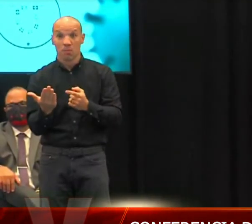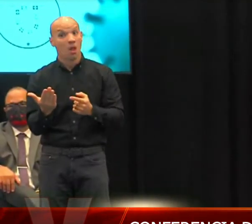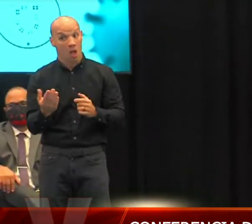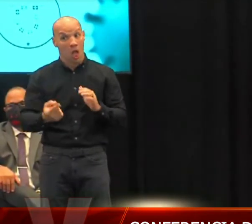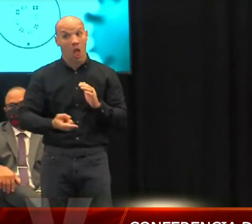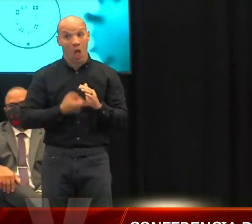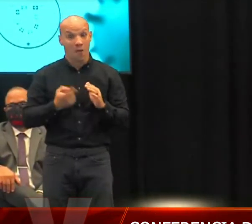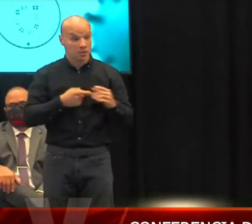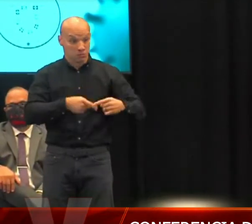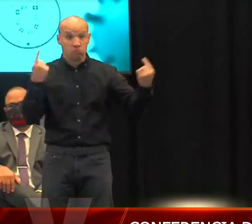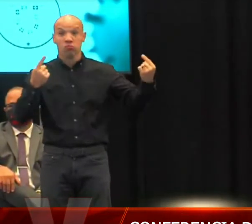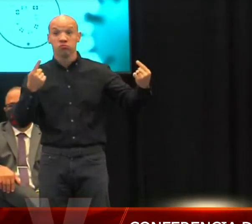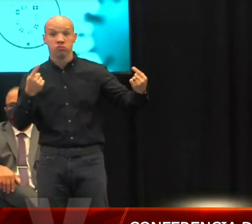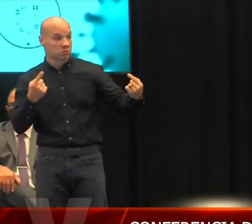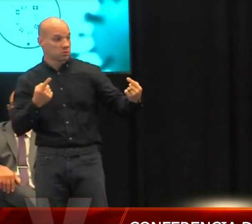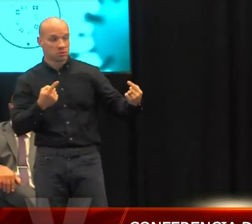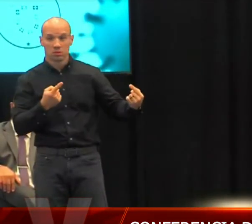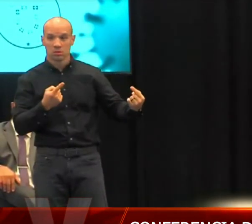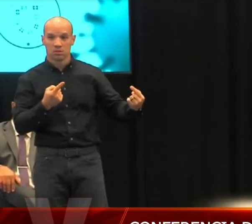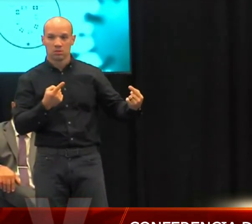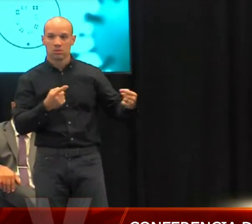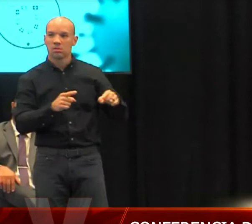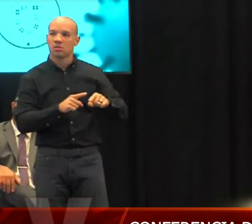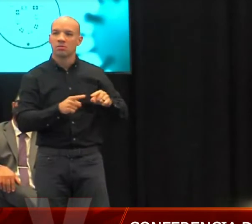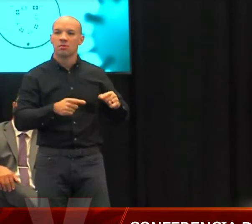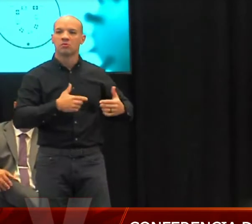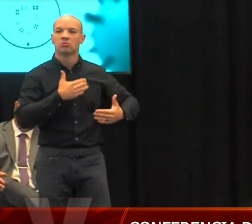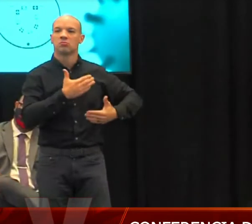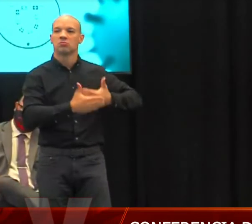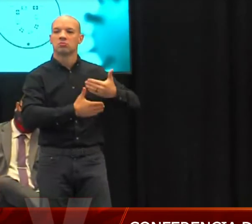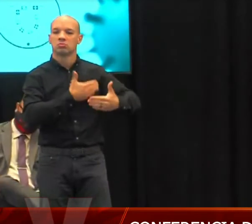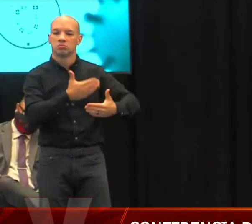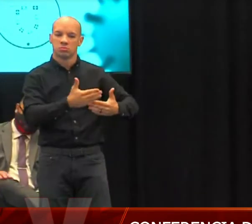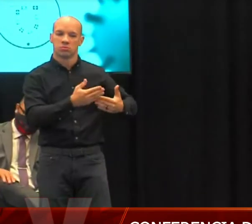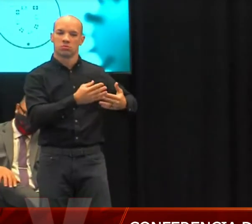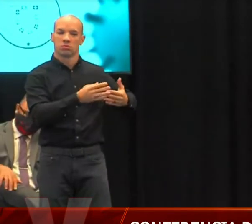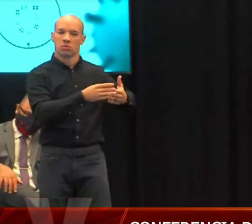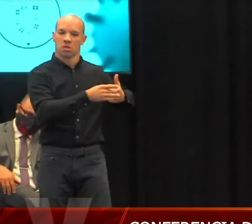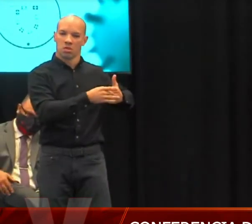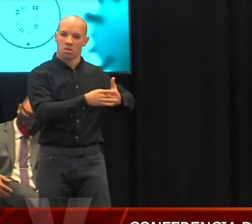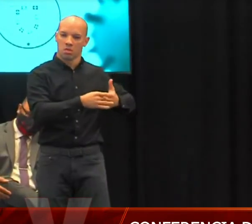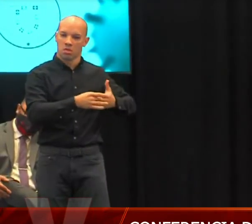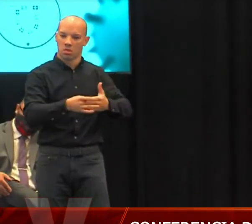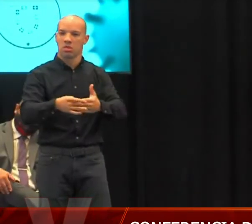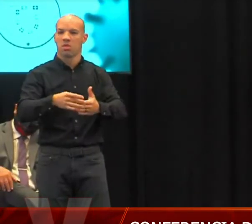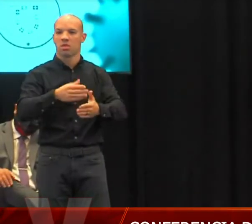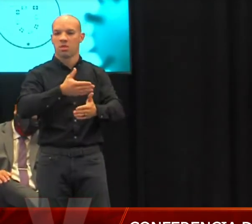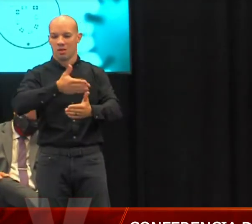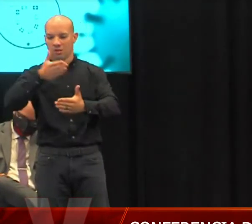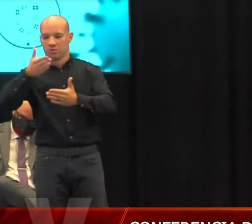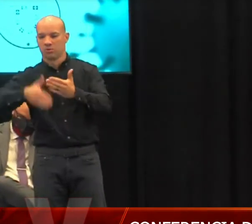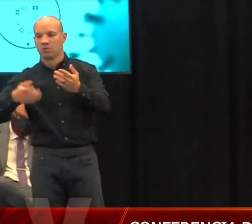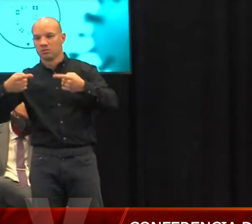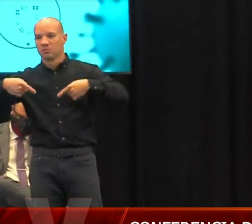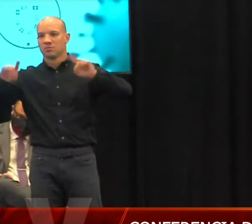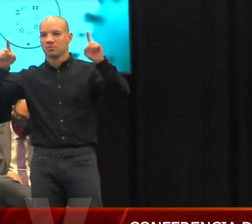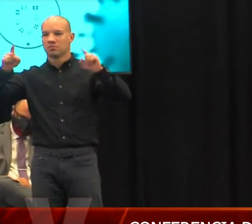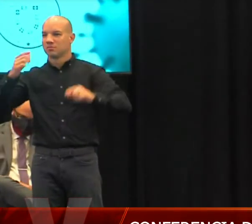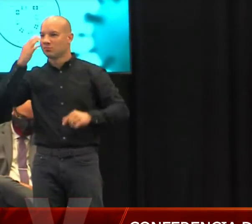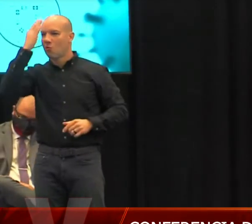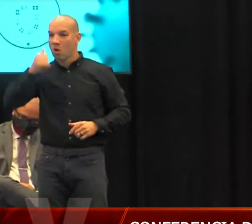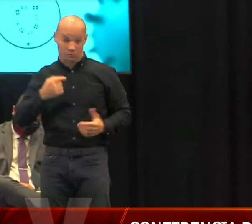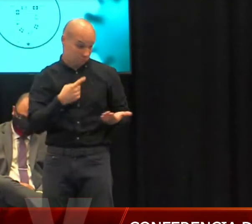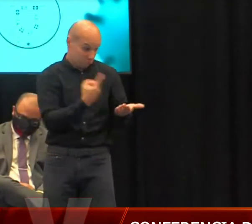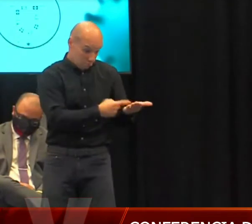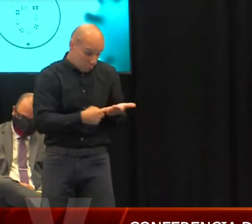y discusiones conducentes a los mejores resultados, ¿verdad? Porque en esos argumentos y esas discusiones es donde se llegan a los mejores resultados por el bien